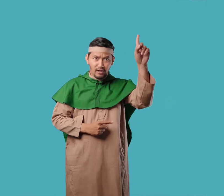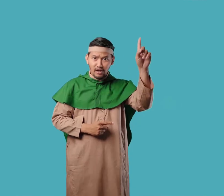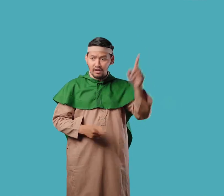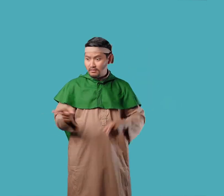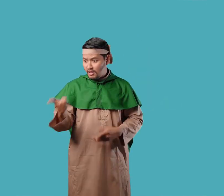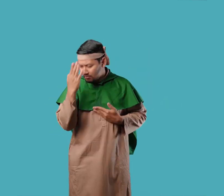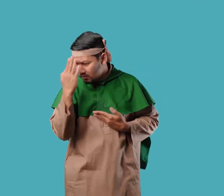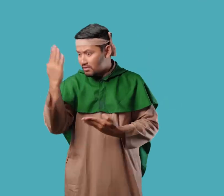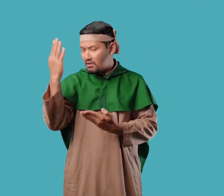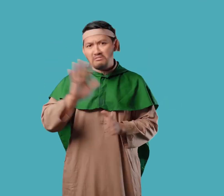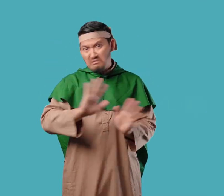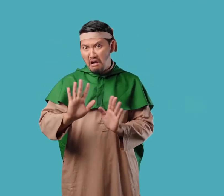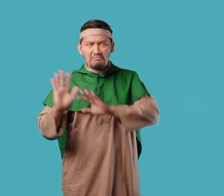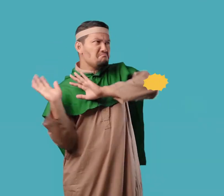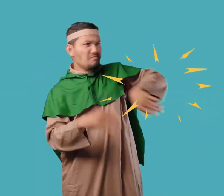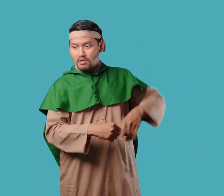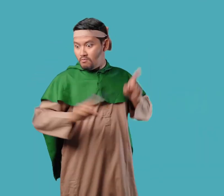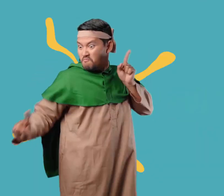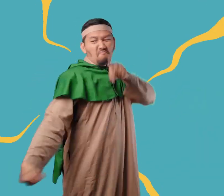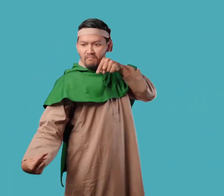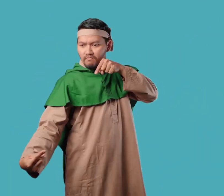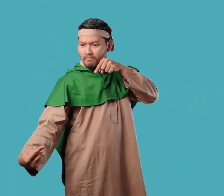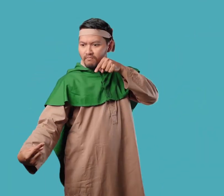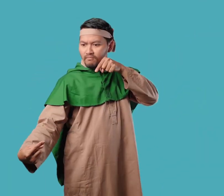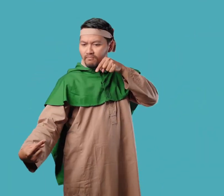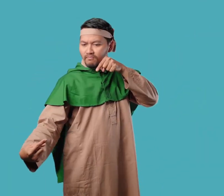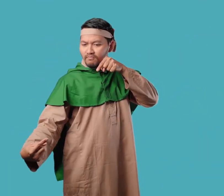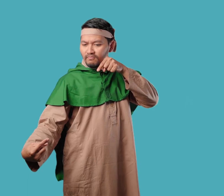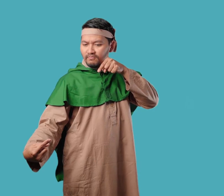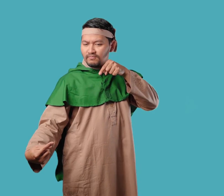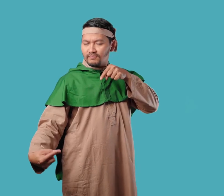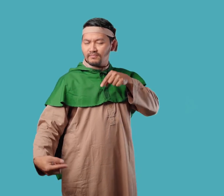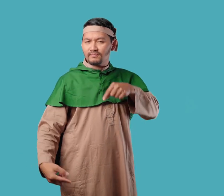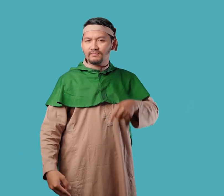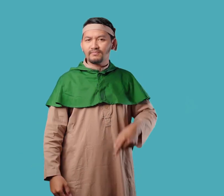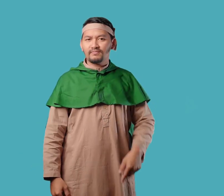Allah Dan melawan kaum yang tidak taat Pada Allah subhanahu wa ta'ala